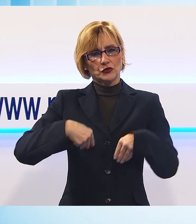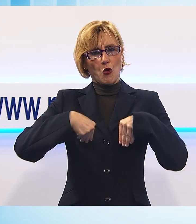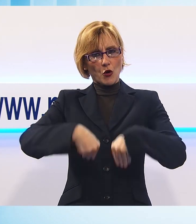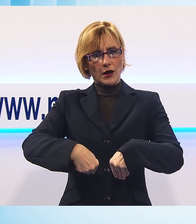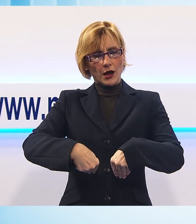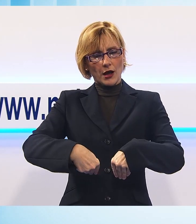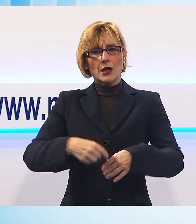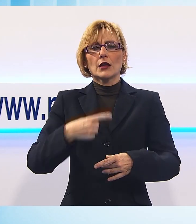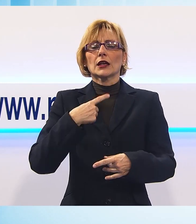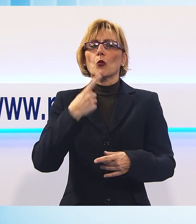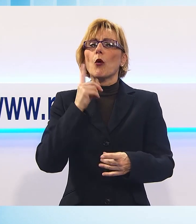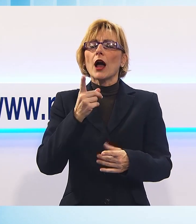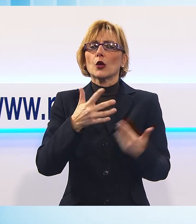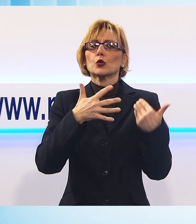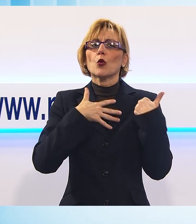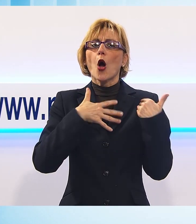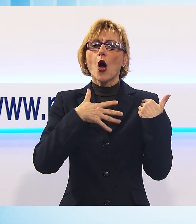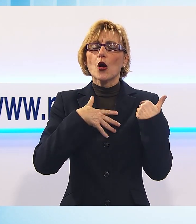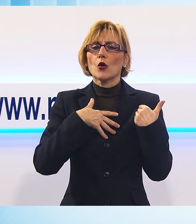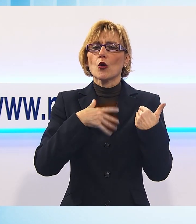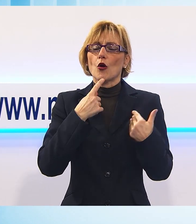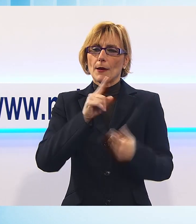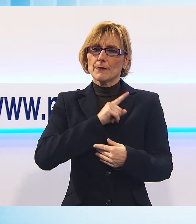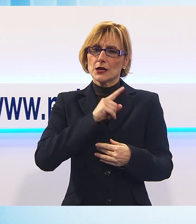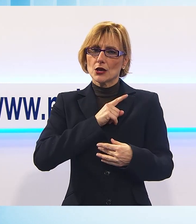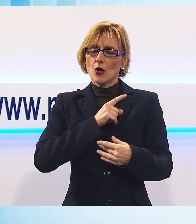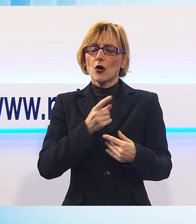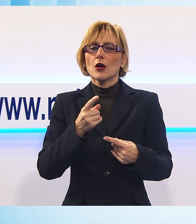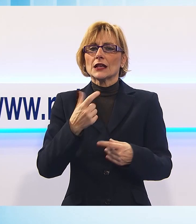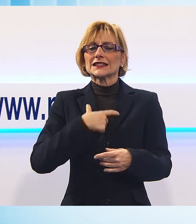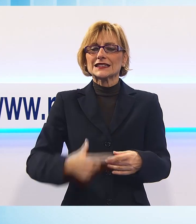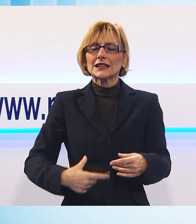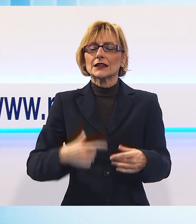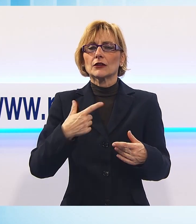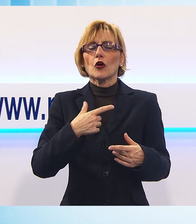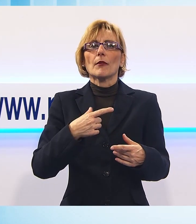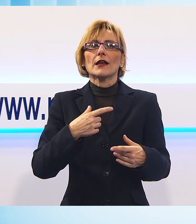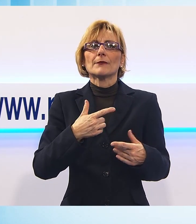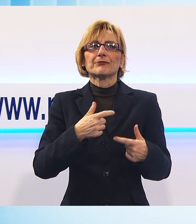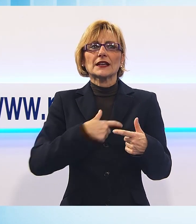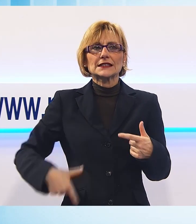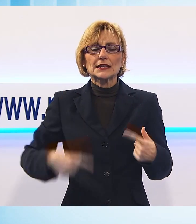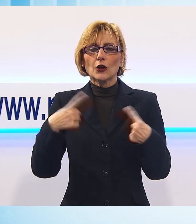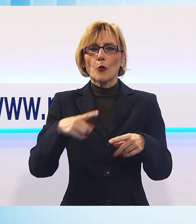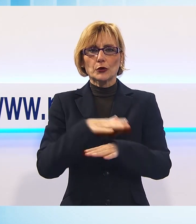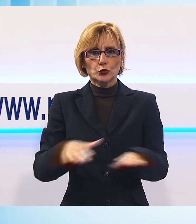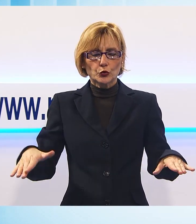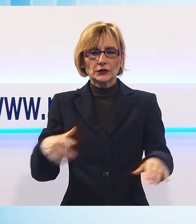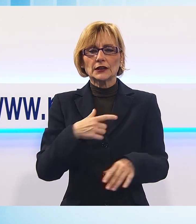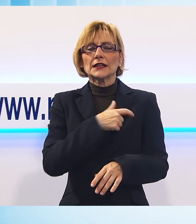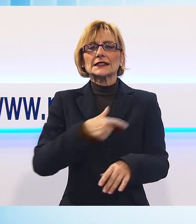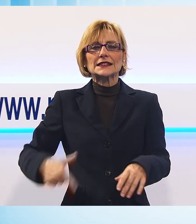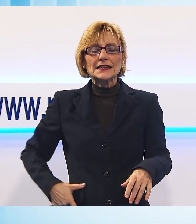interpretare il ruolo del sindaco in questi anni è stato quello del sindaco per tutti, il sindaco di tutti e il sindaco